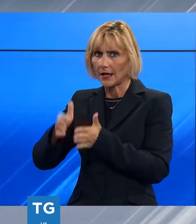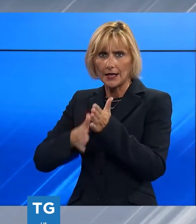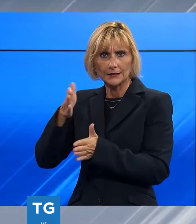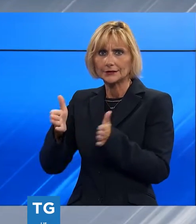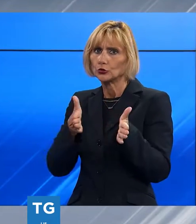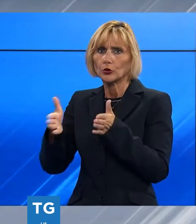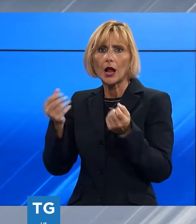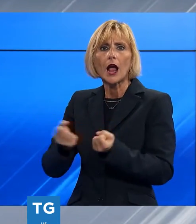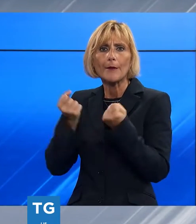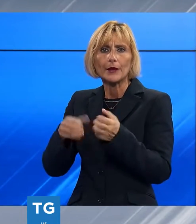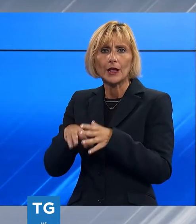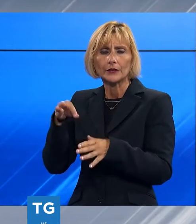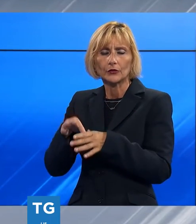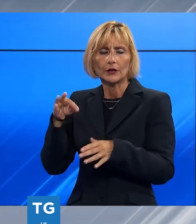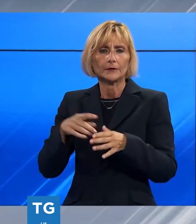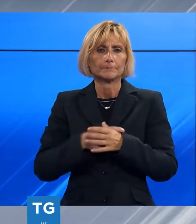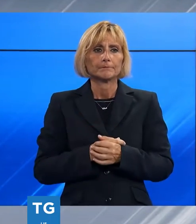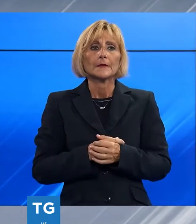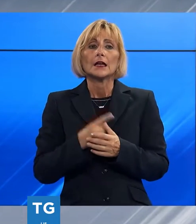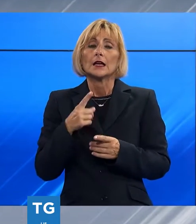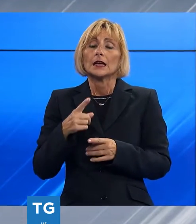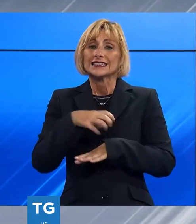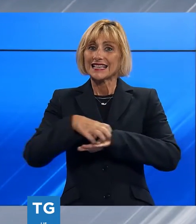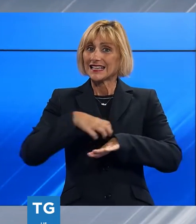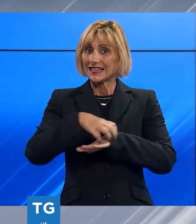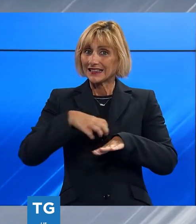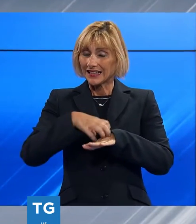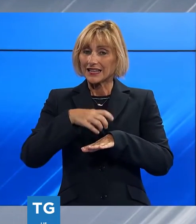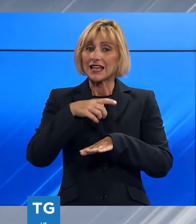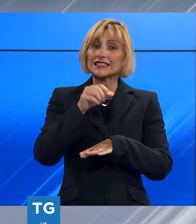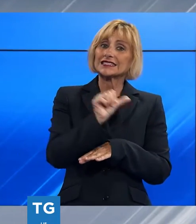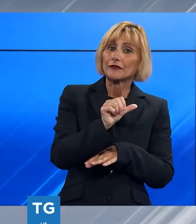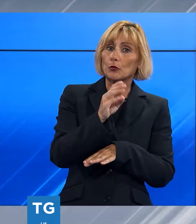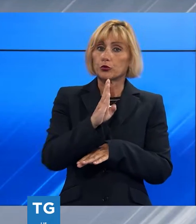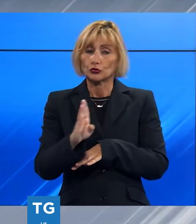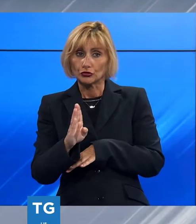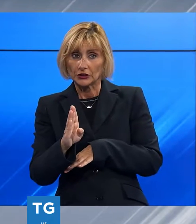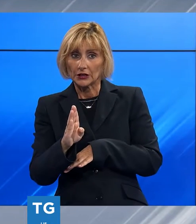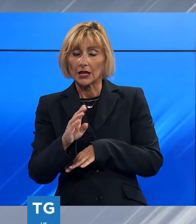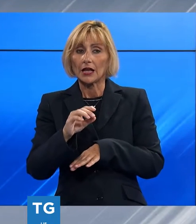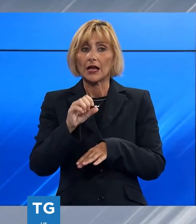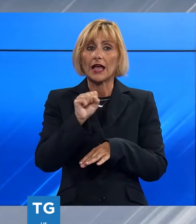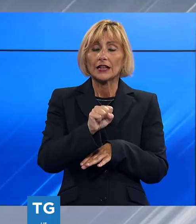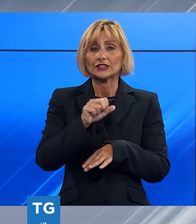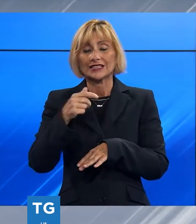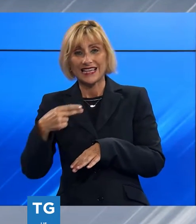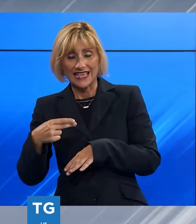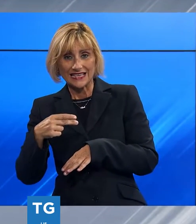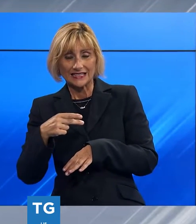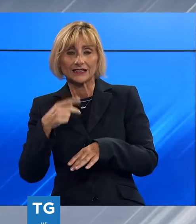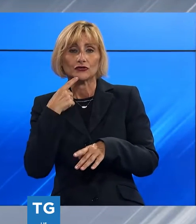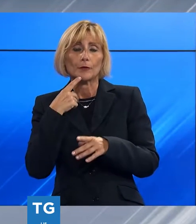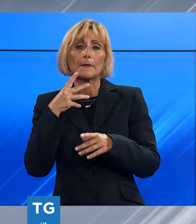futuro del PD in un ipotetico ballottaggio per la segreteria tra Stefano Bonaccini ed Elis Lane, Marcucci ha le idee chiare.